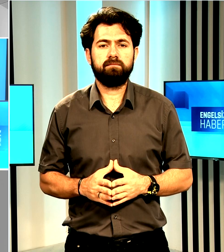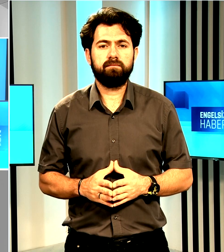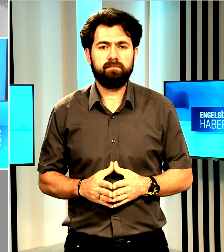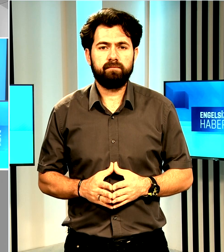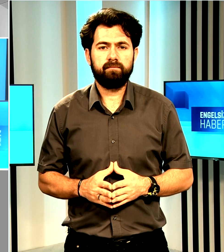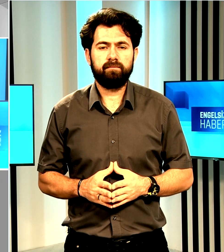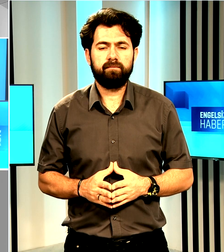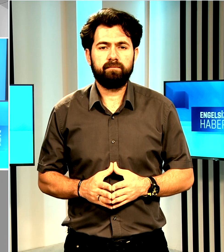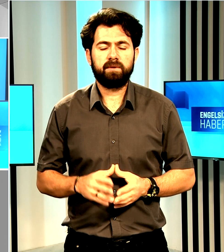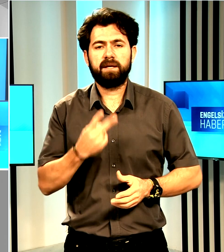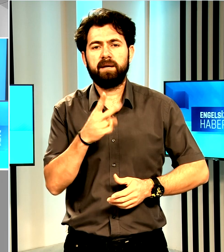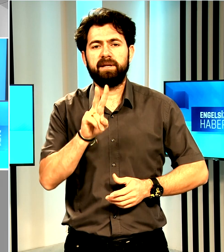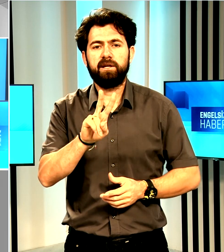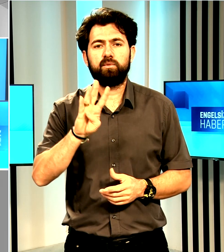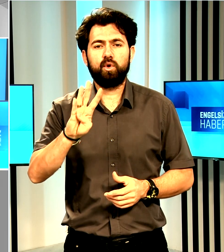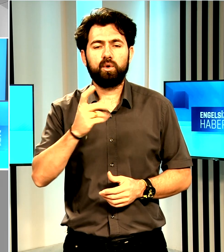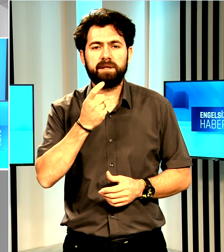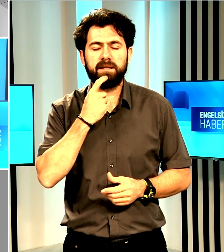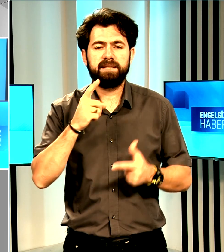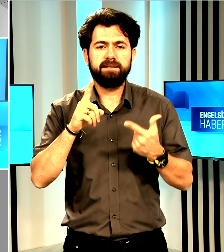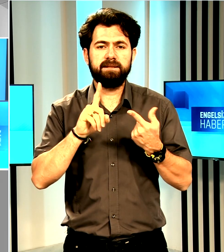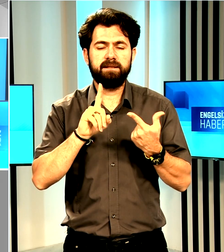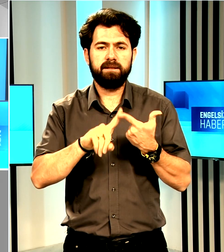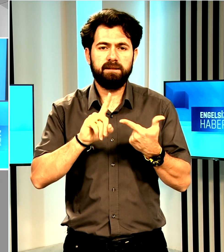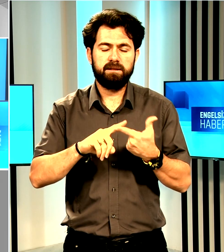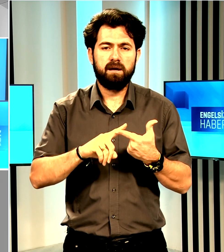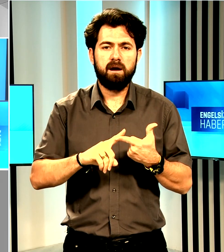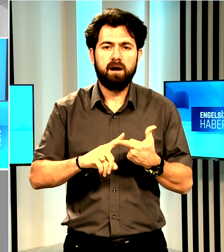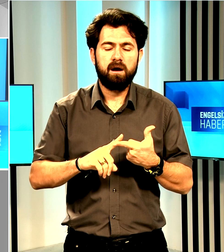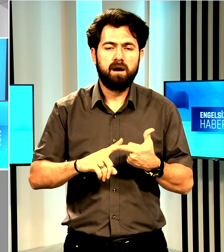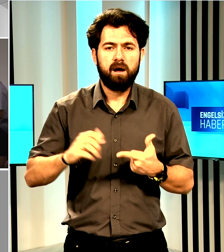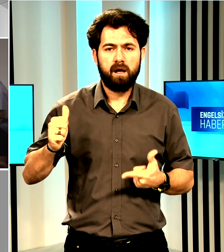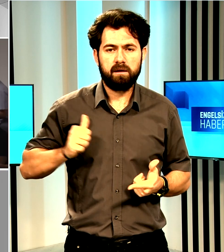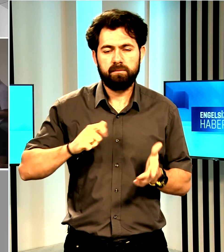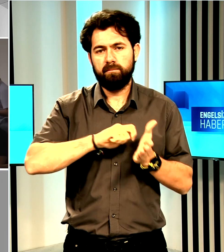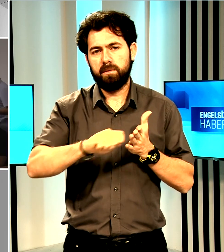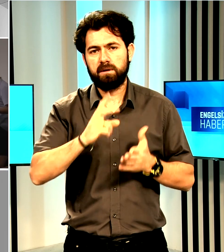2024 yılının ikinci asgari ücreti belirlendi.